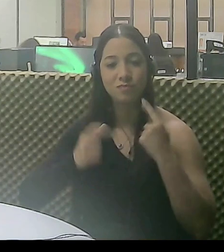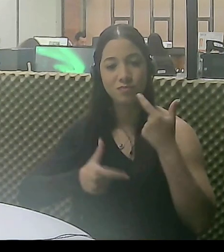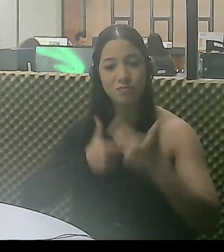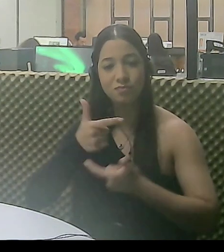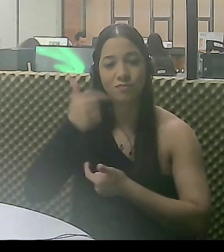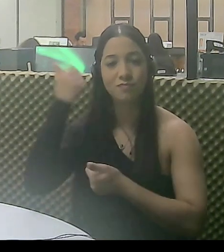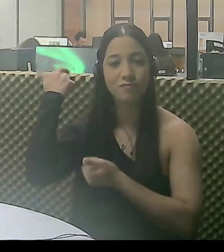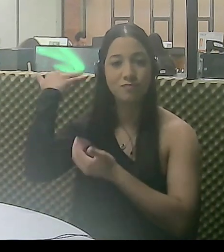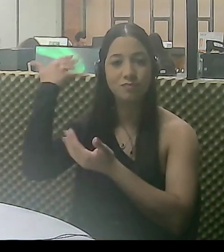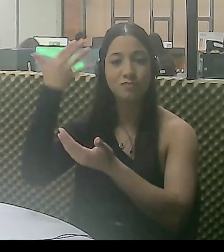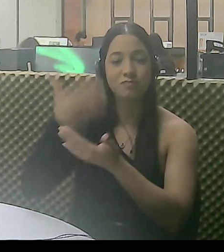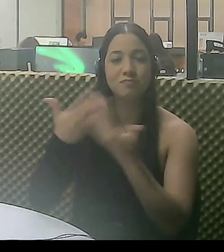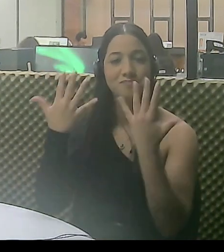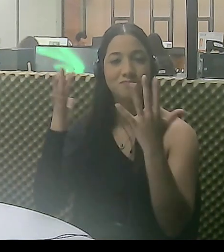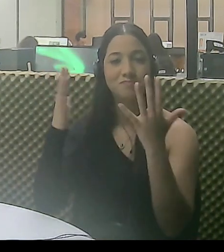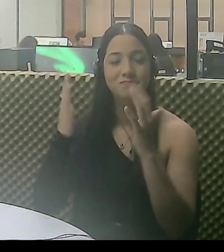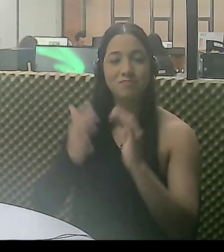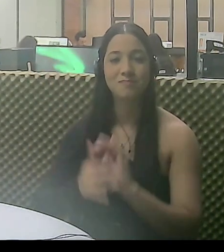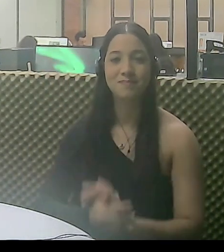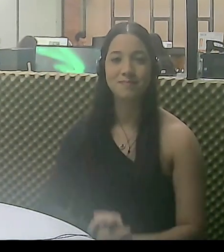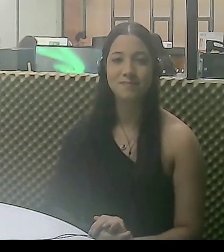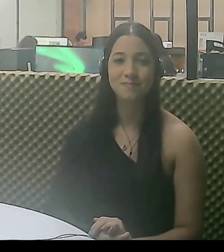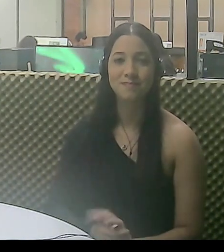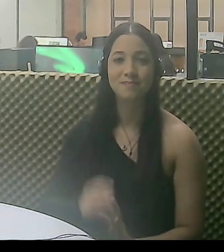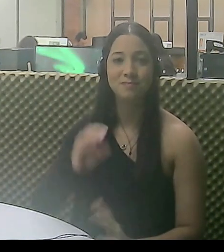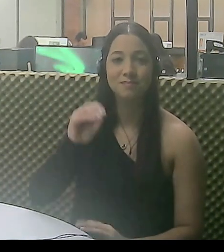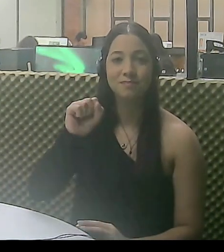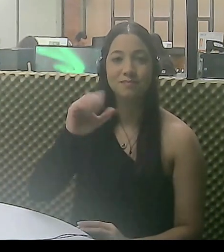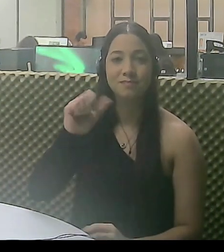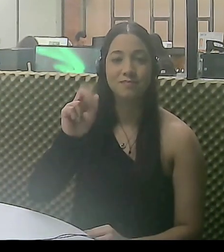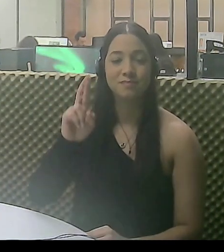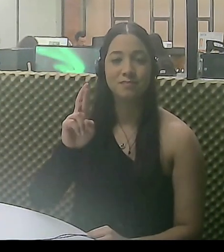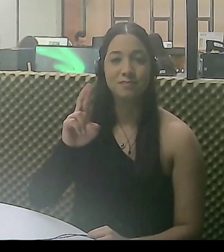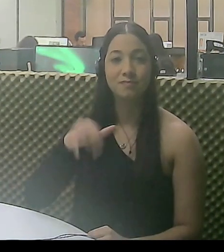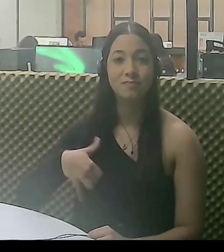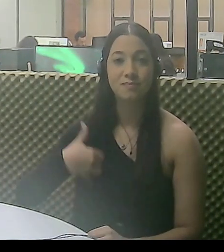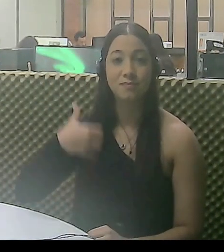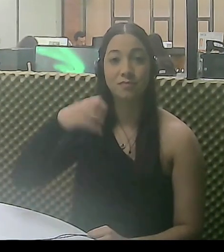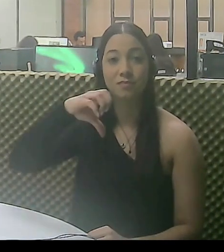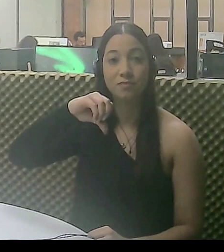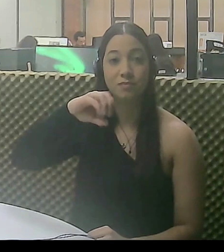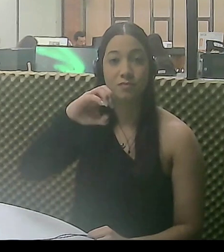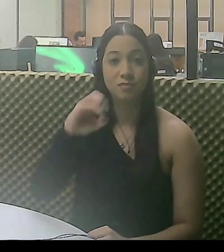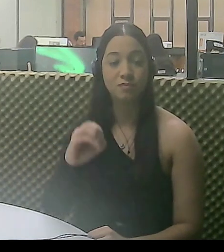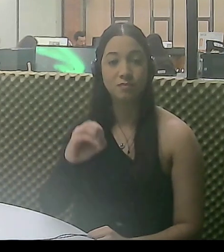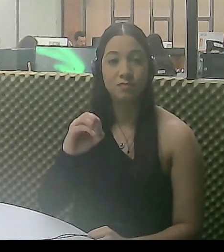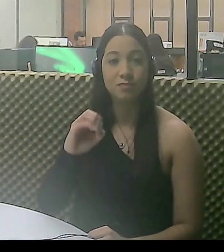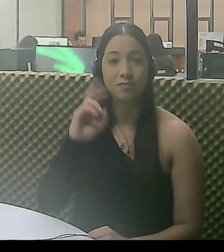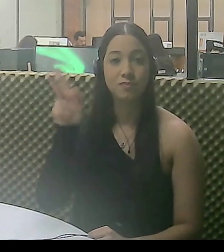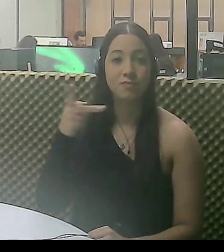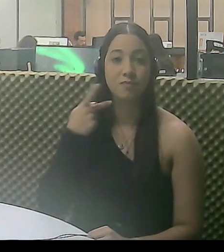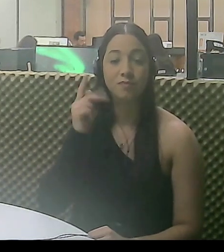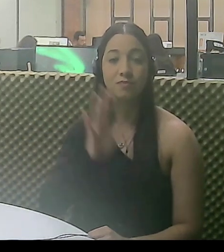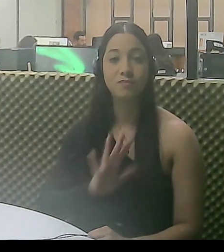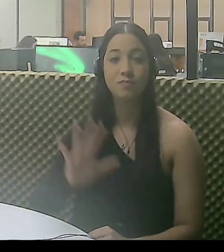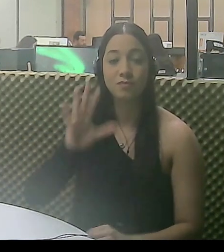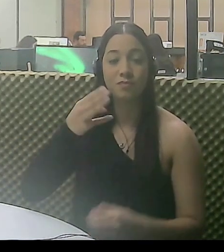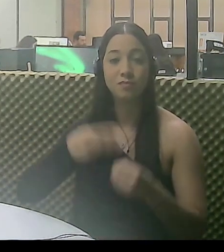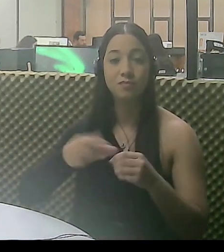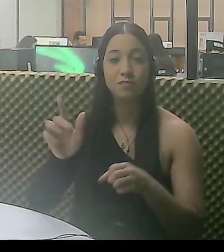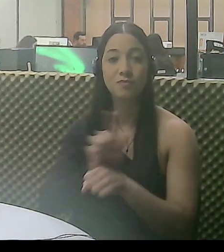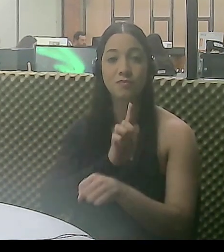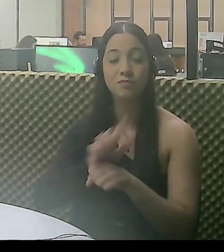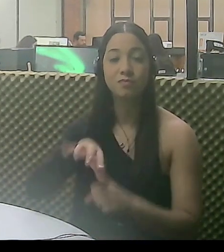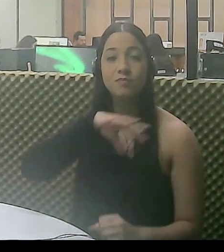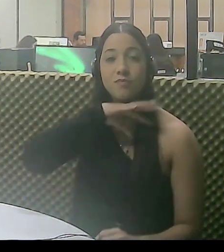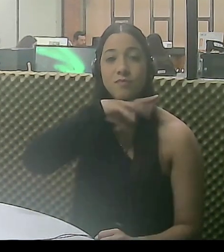sua história. Parabéns a ele. Oscar Virgílio Pereira tem 90 anos de idade e foi procurador-geral do município nas gestões